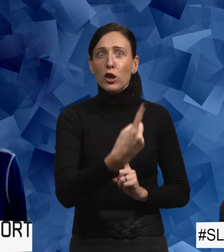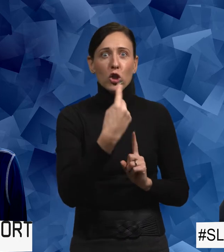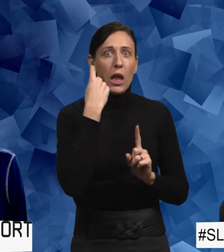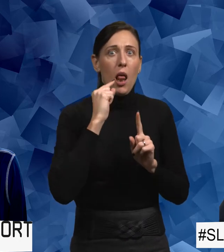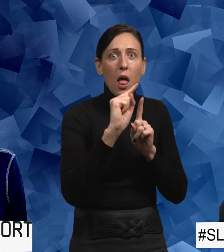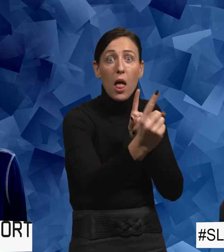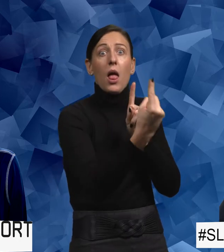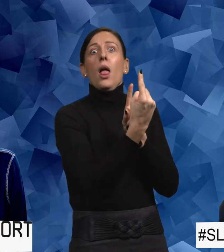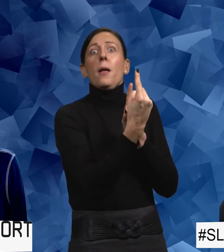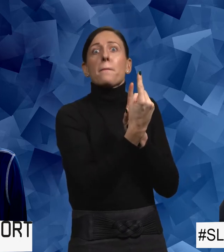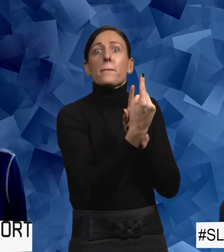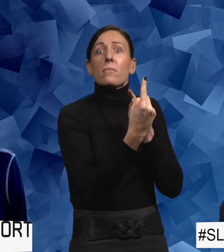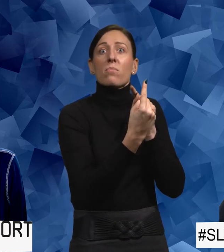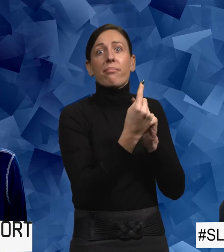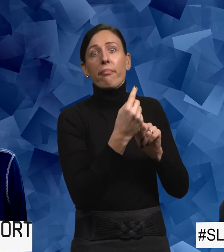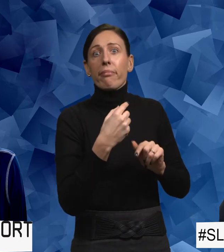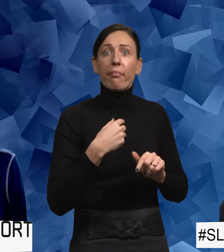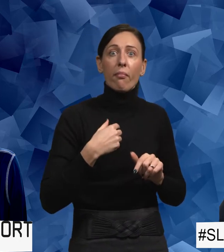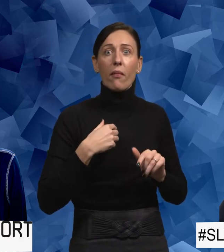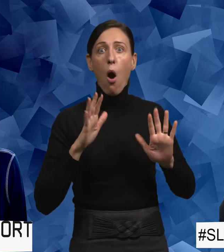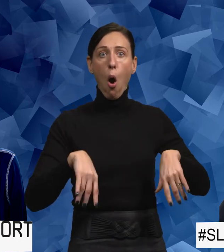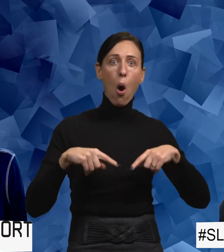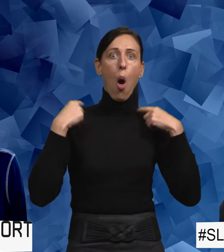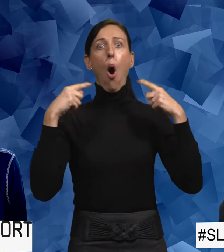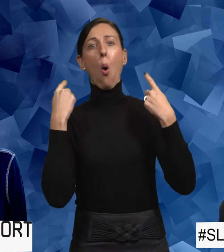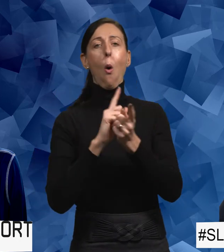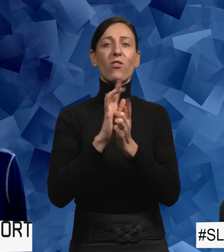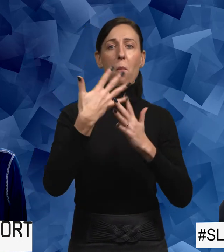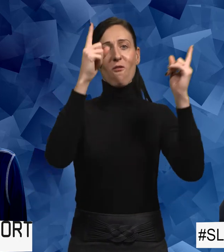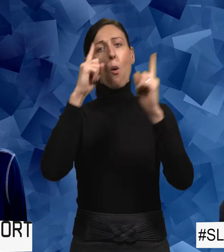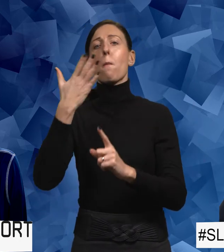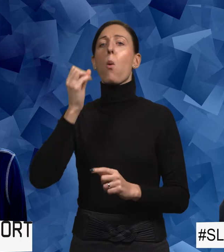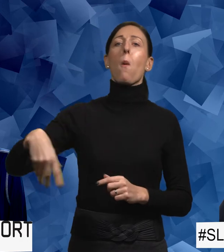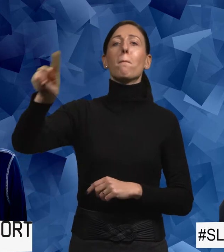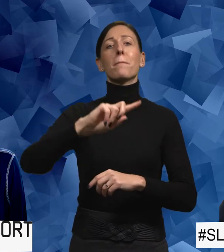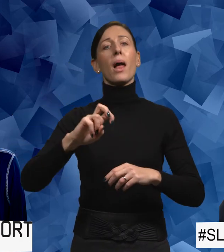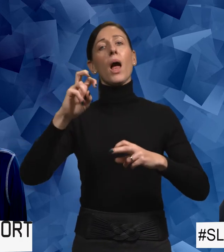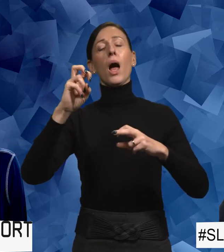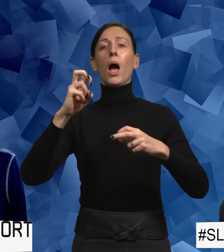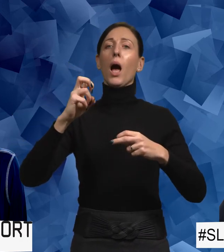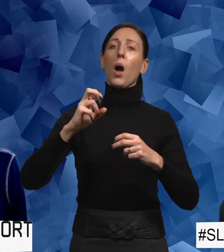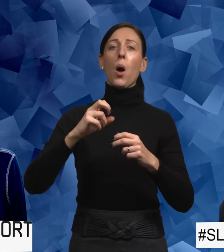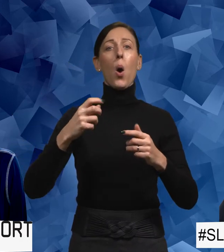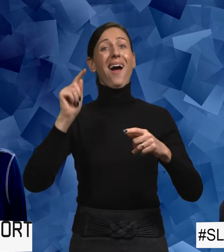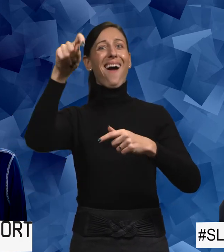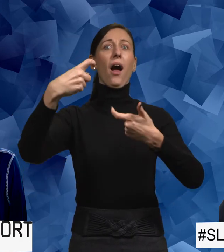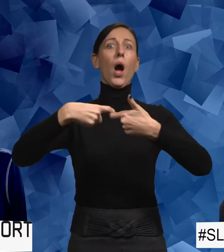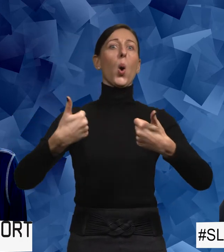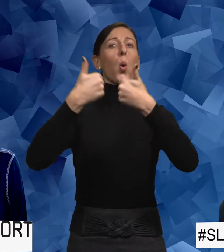en kille har klagat ofta på att det som folk pratar om på krogen så